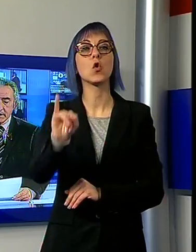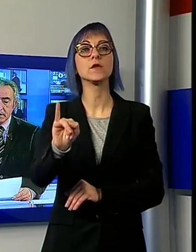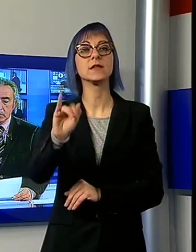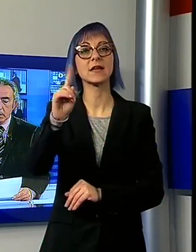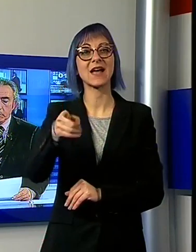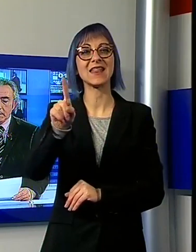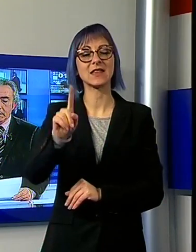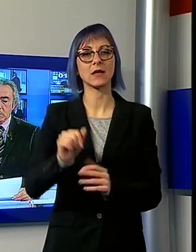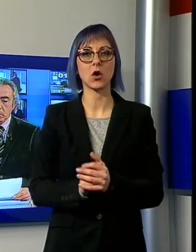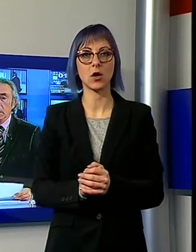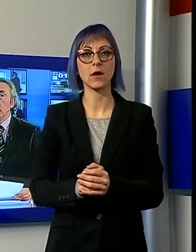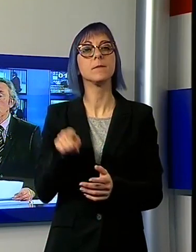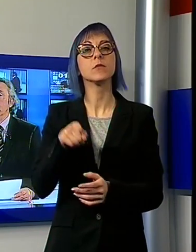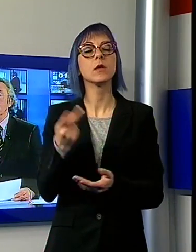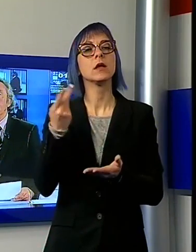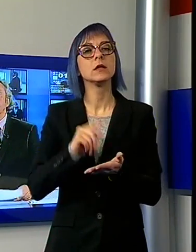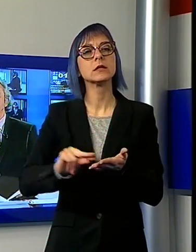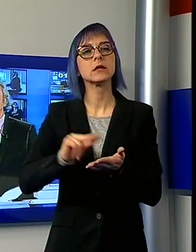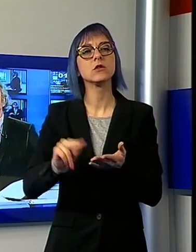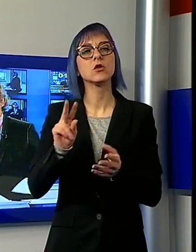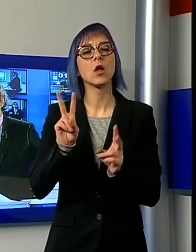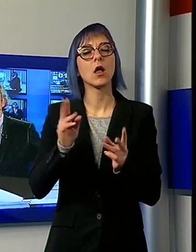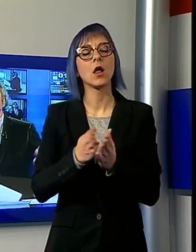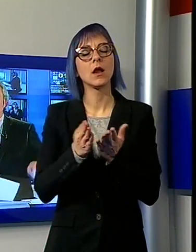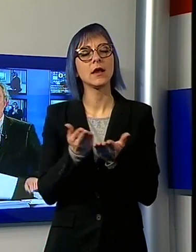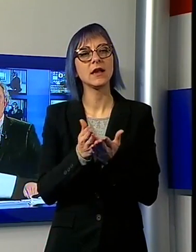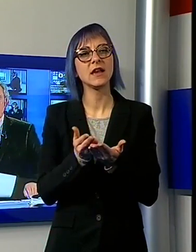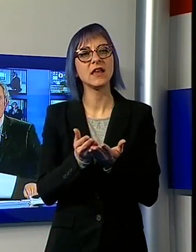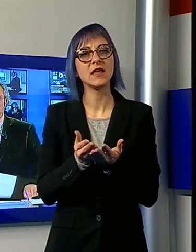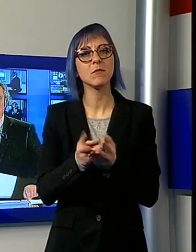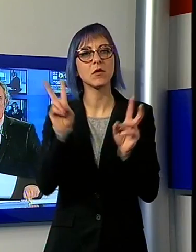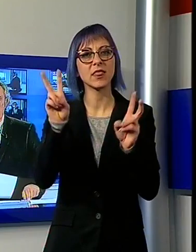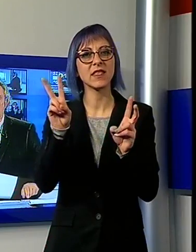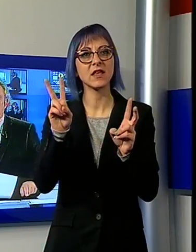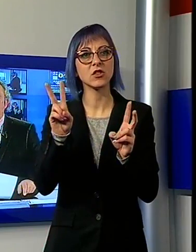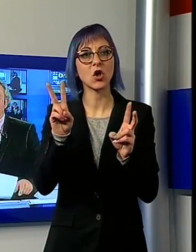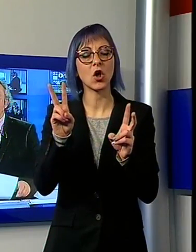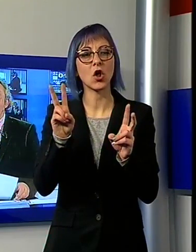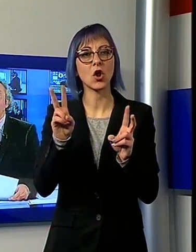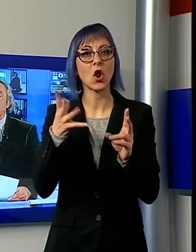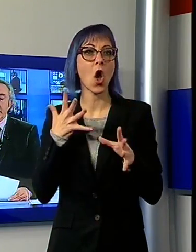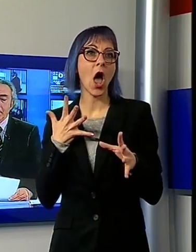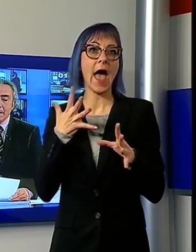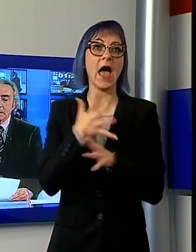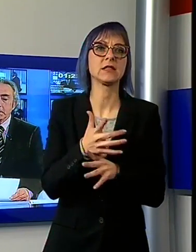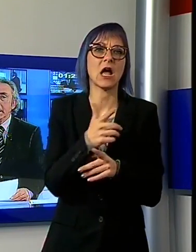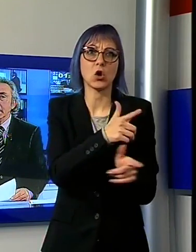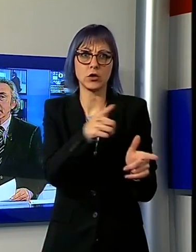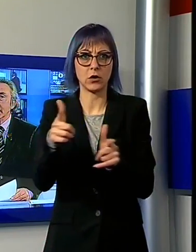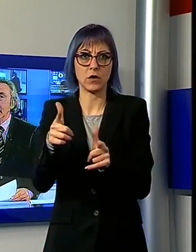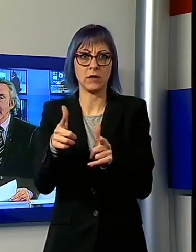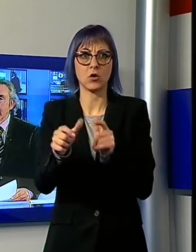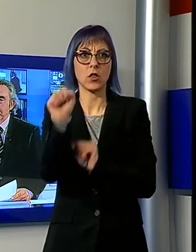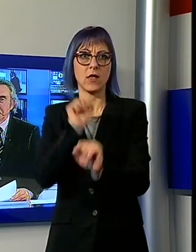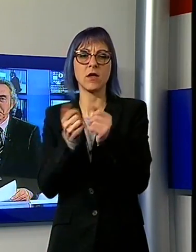Biffani ha scritto un libro dal titolo Come difendersi da un attacco terroristico. A Barga la prima spring